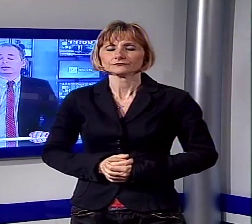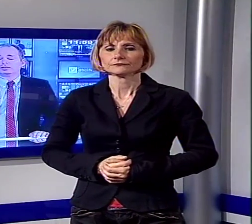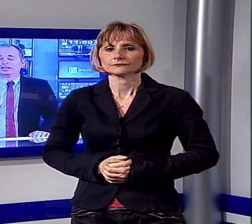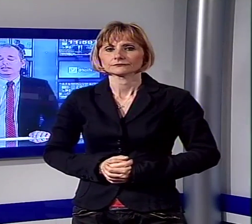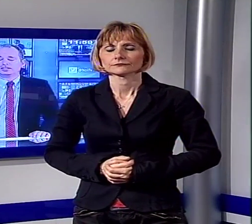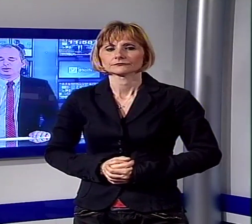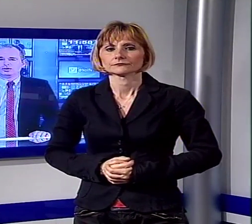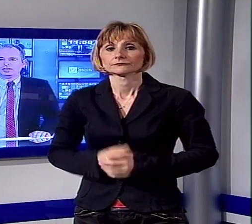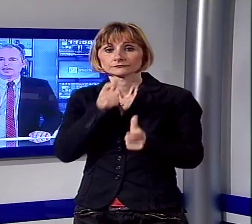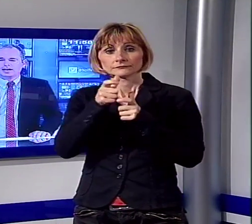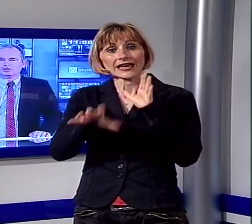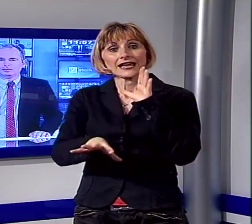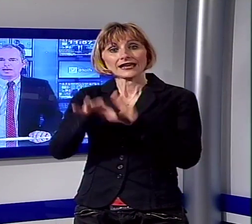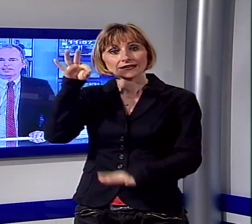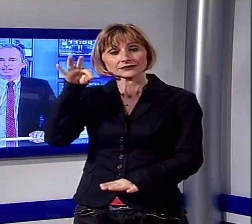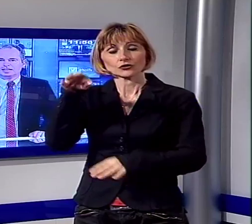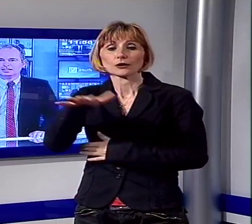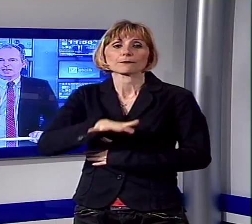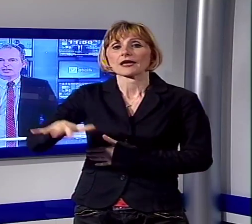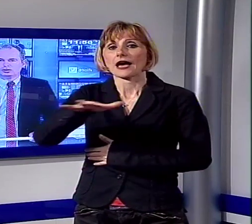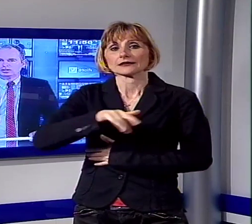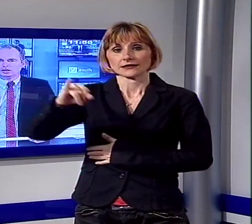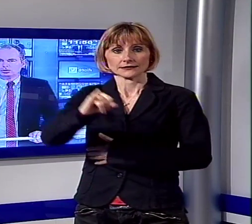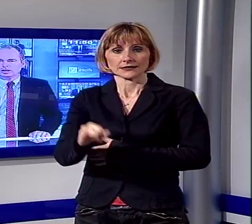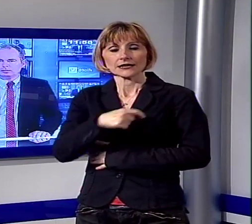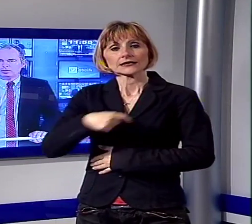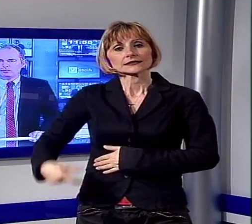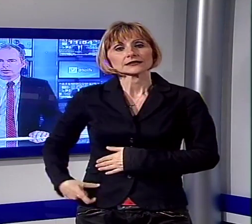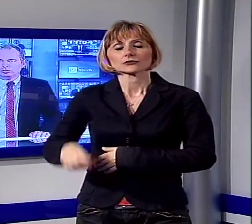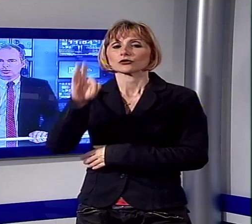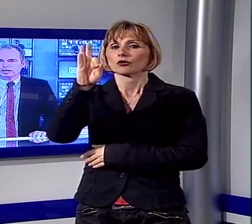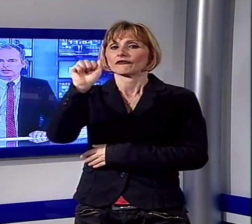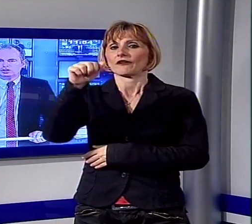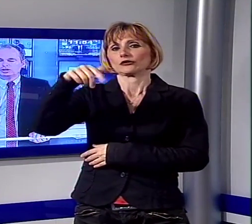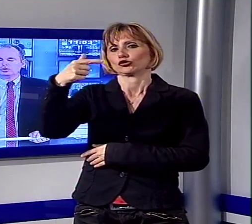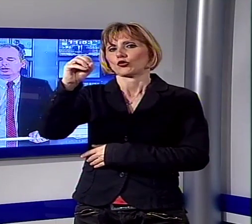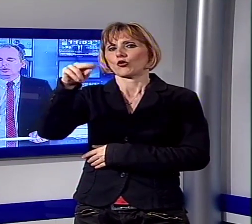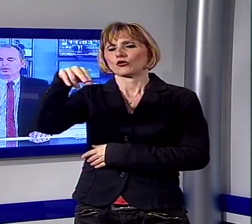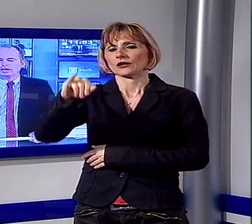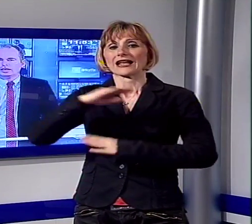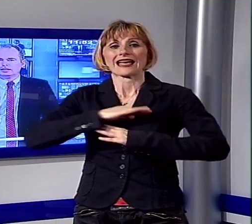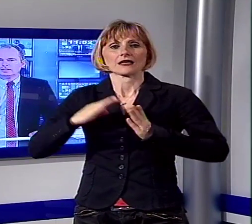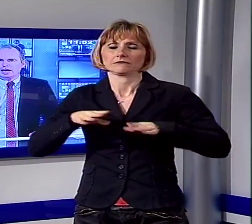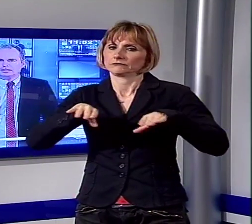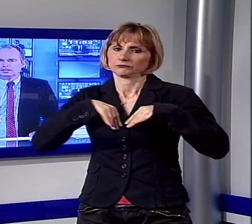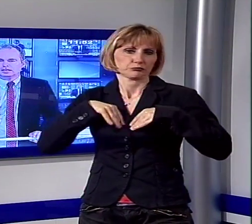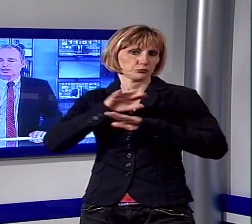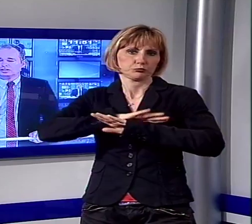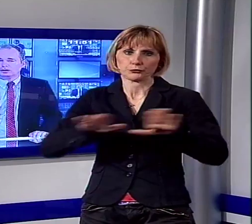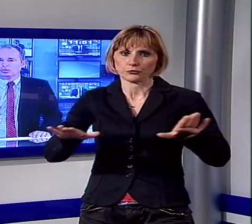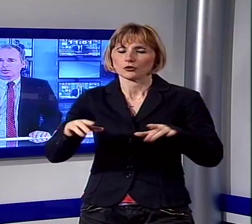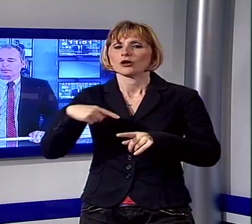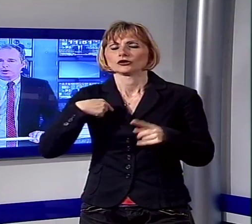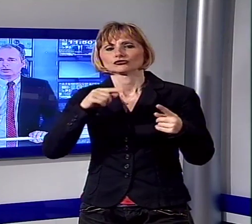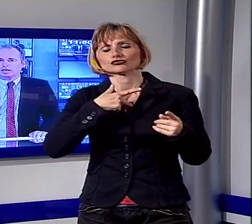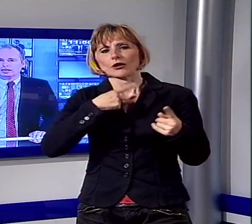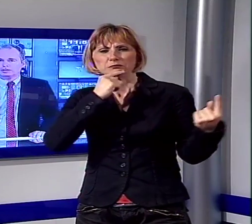Parliamo di elezioni, il caso di Piazza Alcerchio. Il sindaco uscente Paolo Fantoni ha deciso di non ricandidarsi e c'è